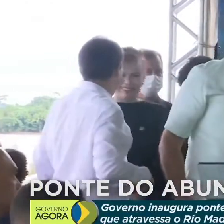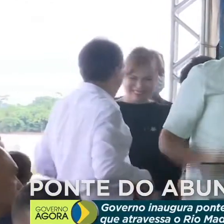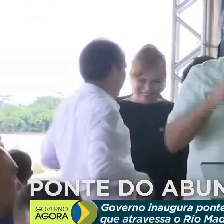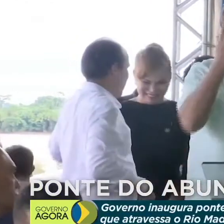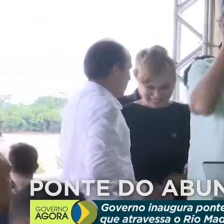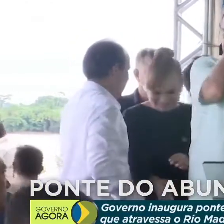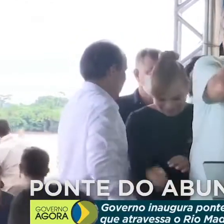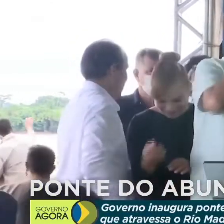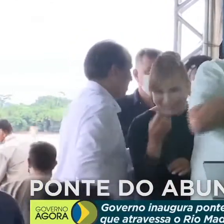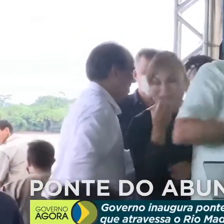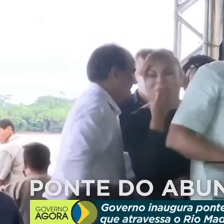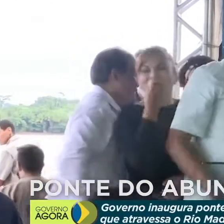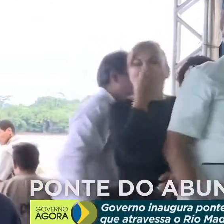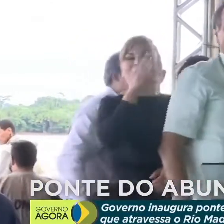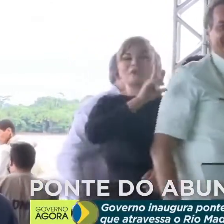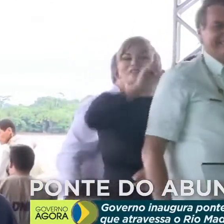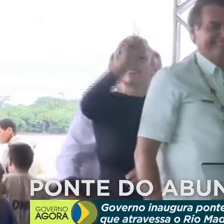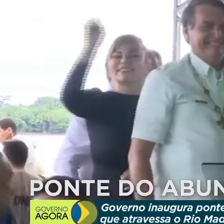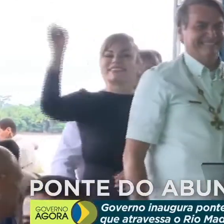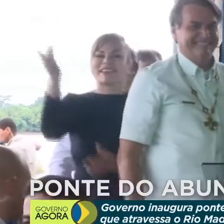Bom dia, pessoal!